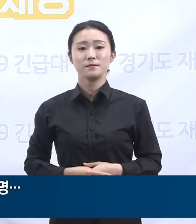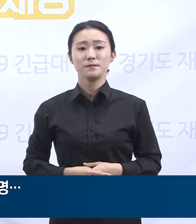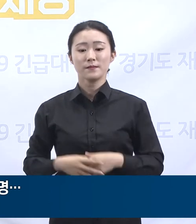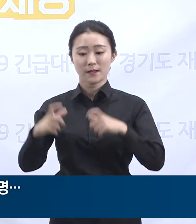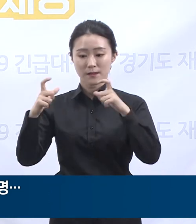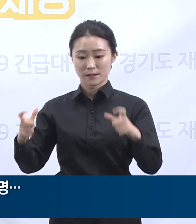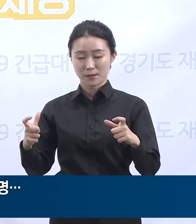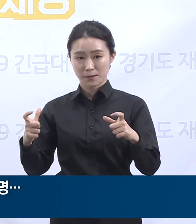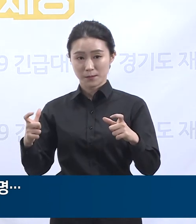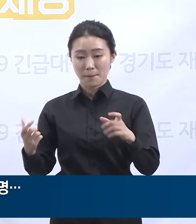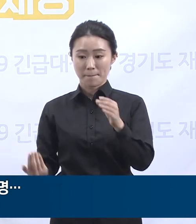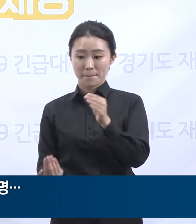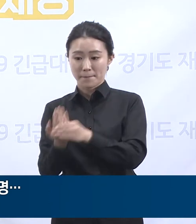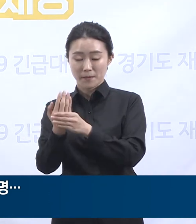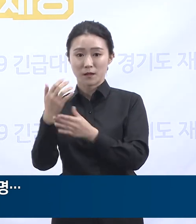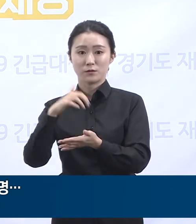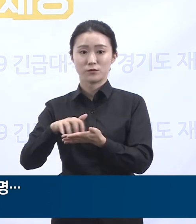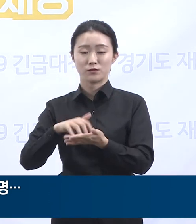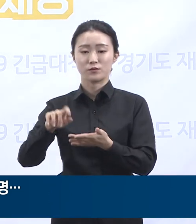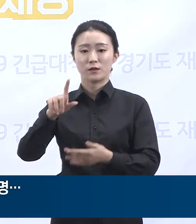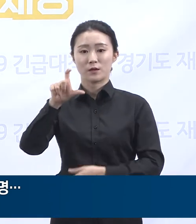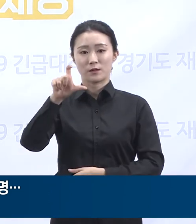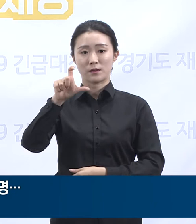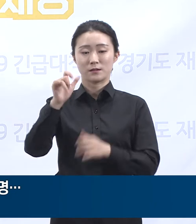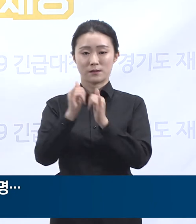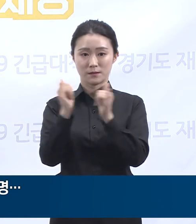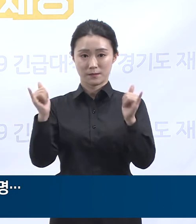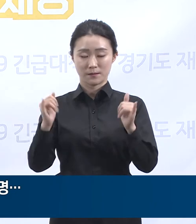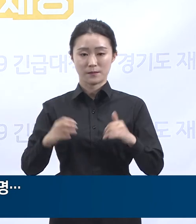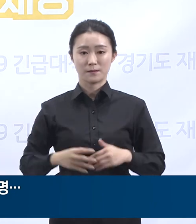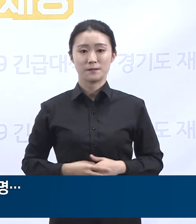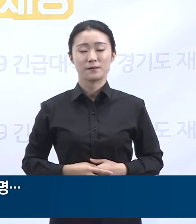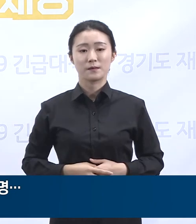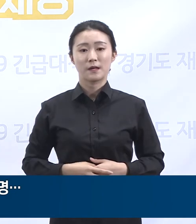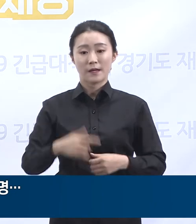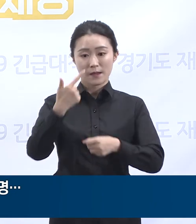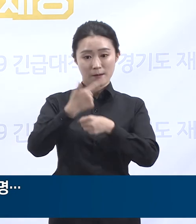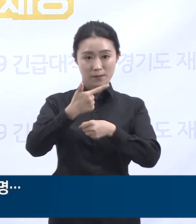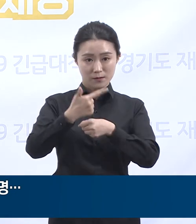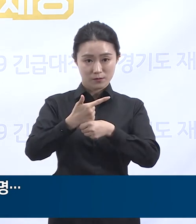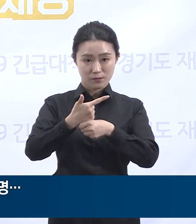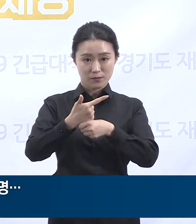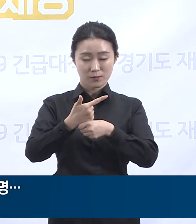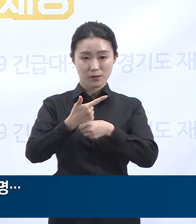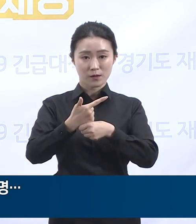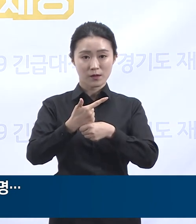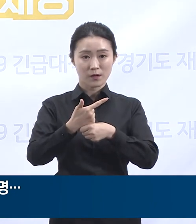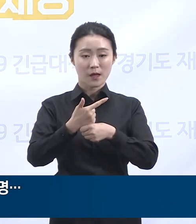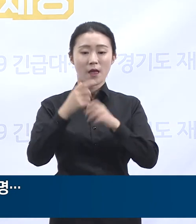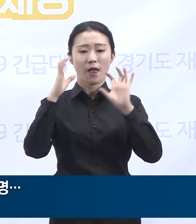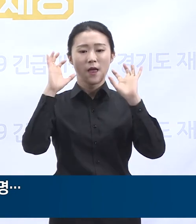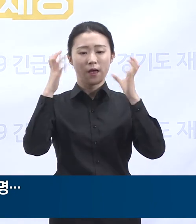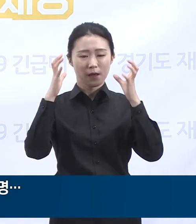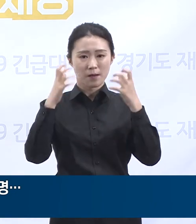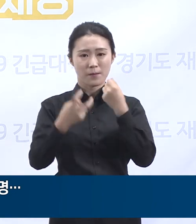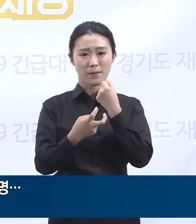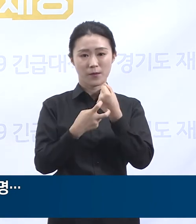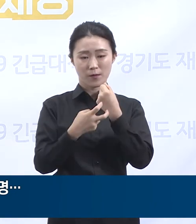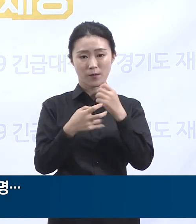총 15명입니다. 먼저 남양주 소재 소아청소년과 병원 관련 확진 상황입니다.